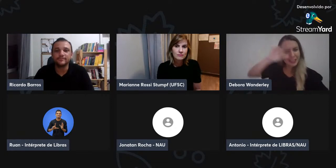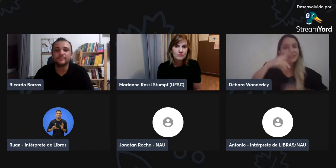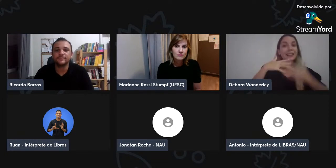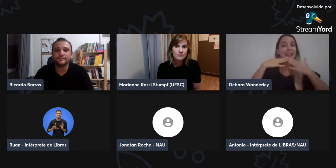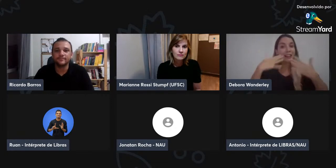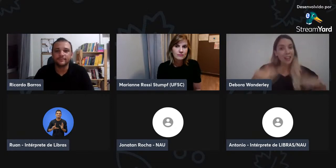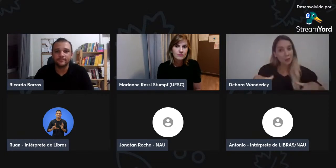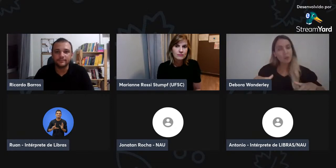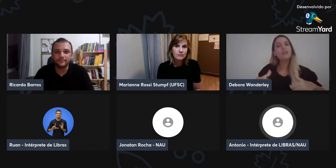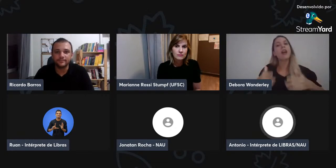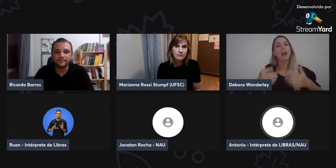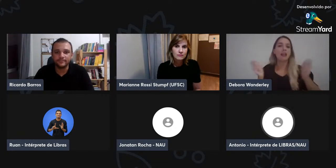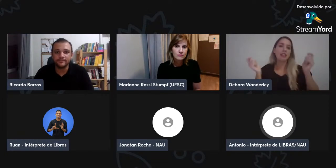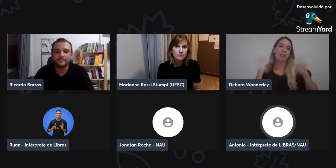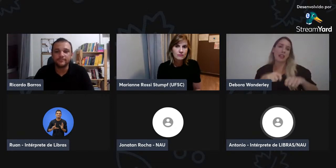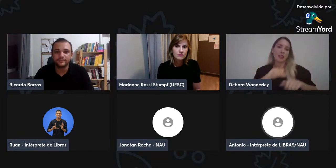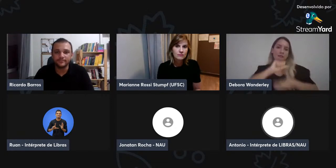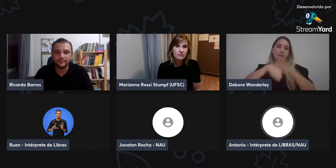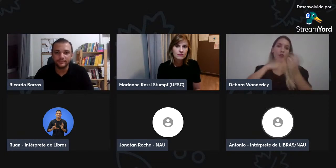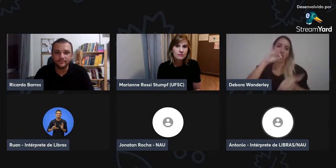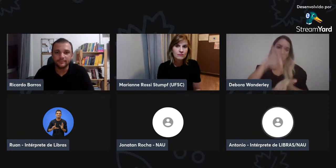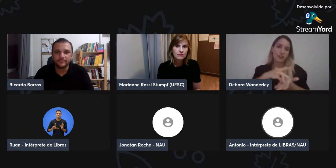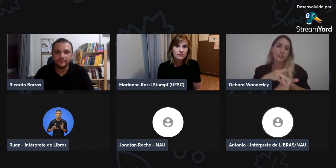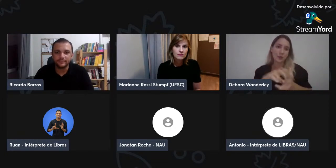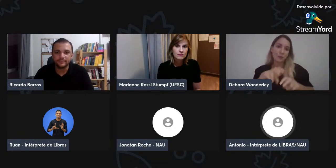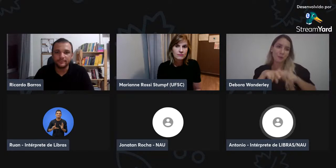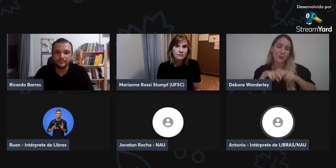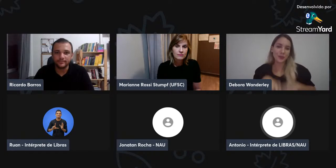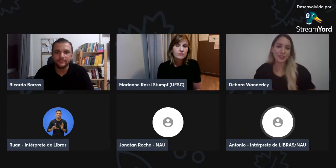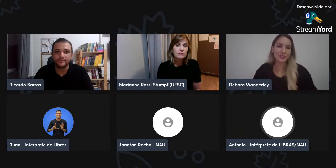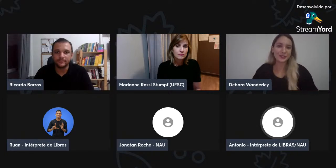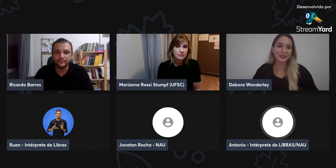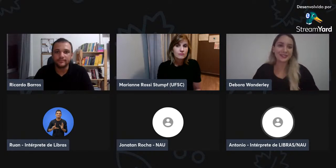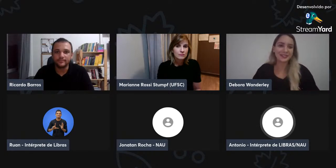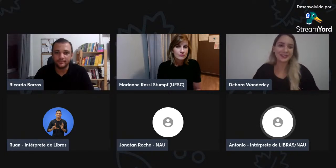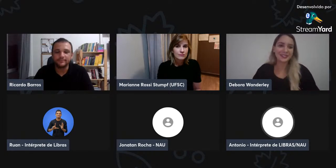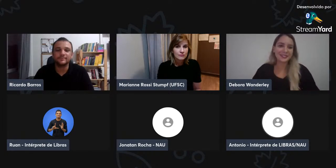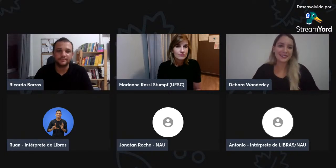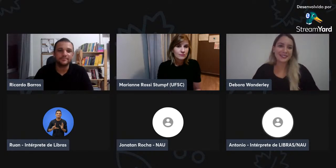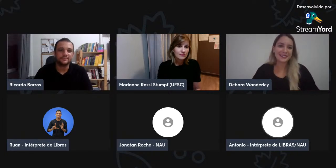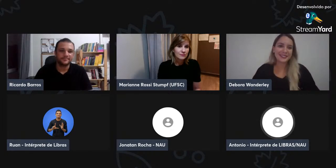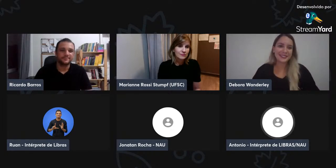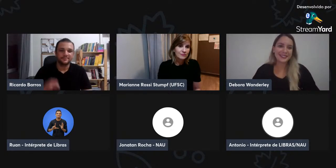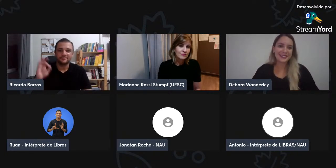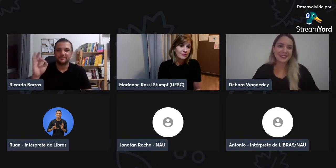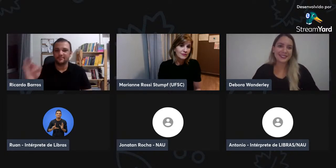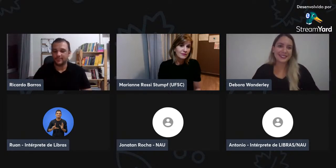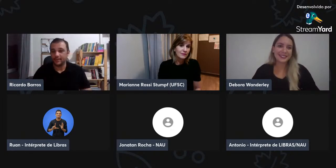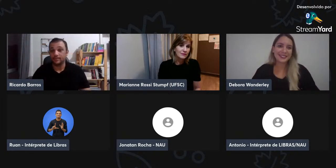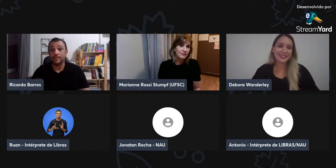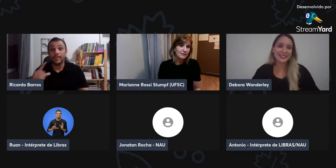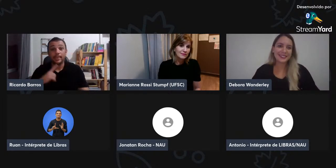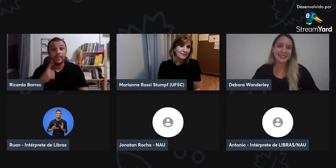movimento, chamarmos as pessoas, mobilizarmos, tudo mais, porque aí vai ser possível verdadeiramente fazer isso.